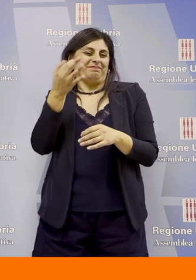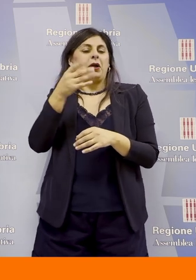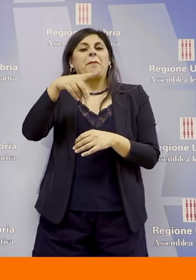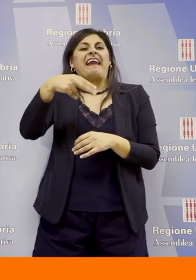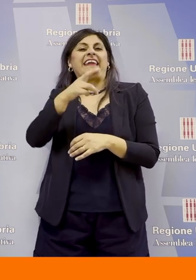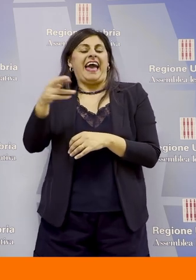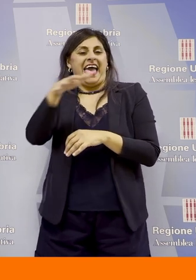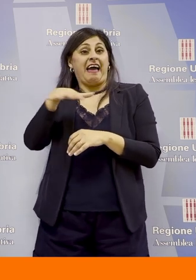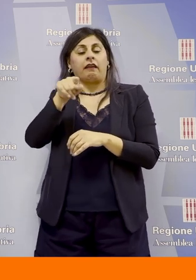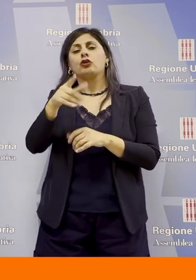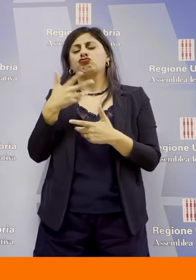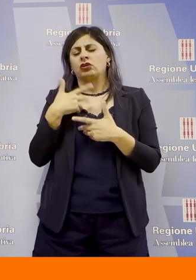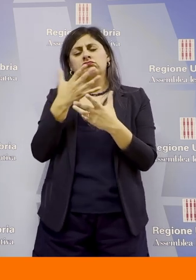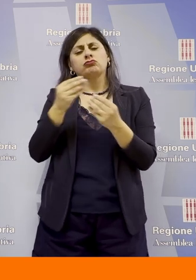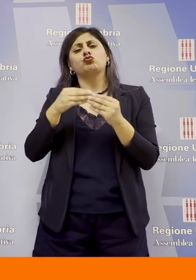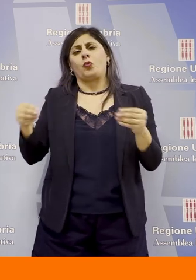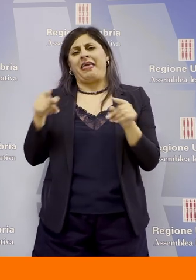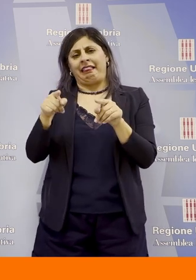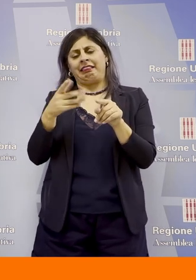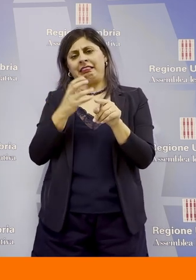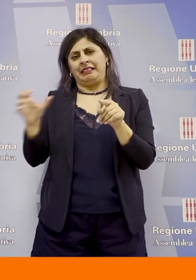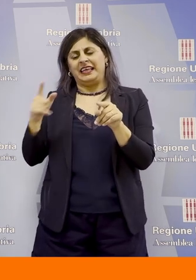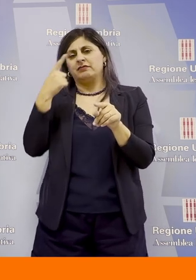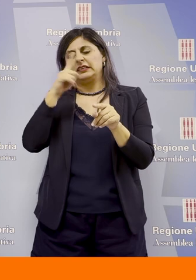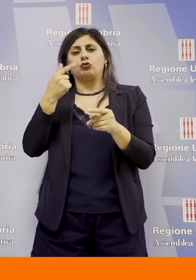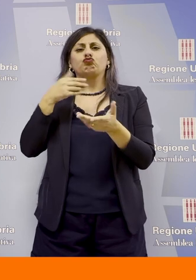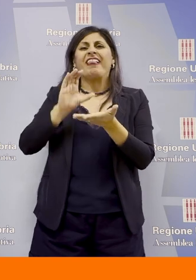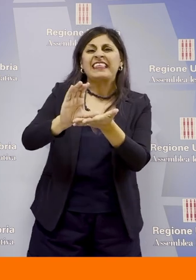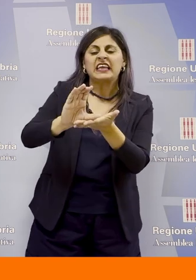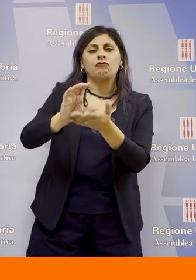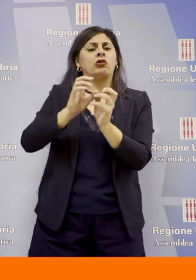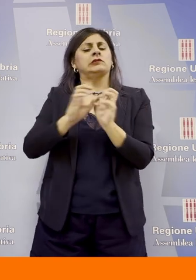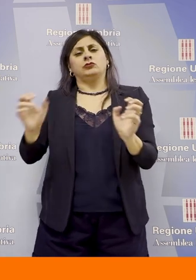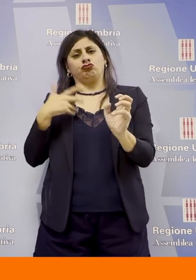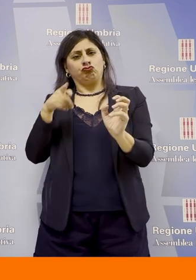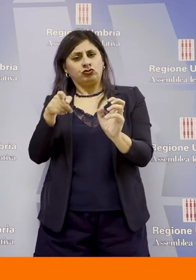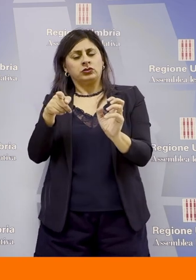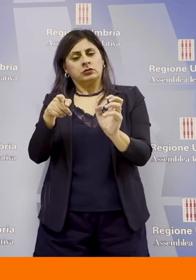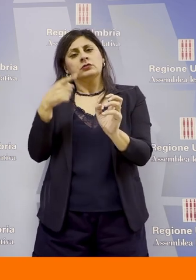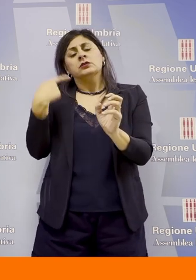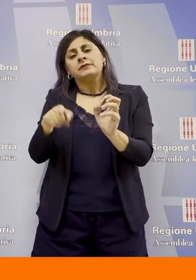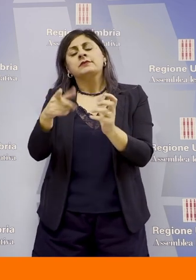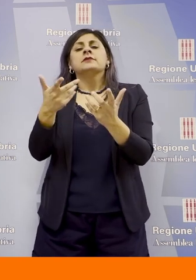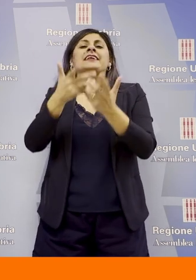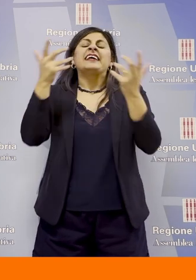significativi strumenti di incentivazione che provengono innanzitutto ovviamente dal